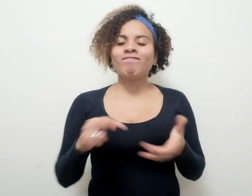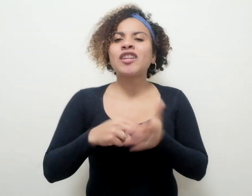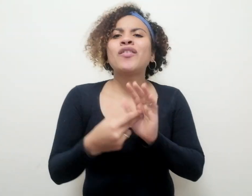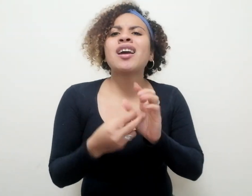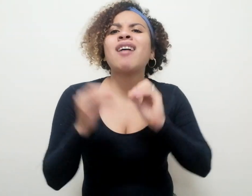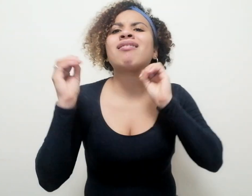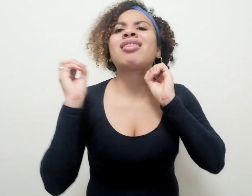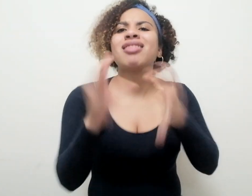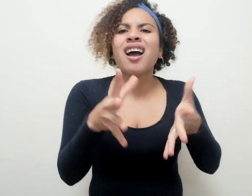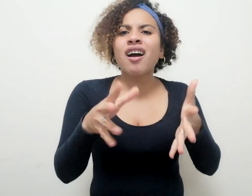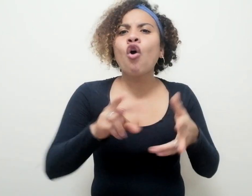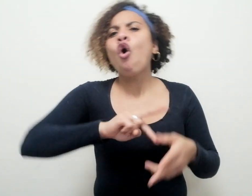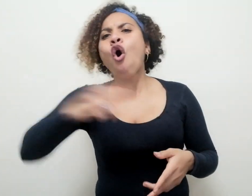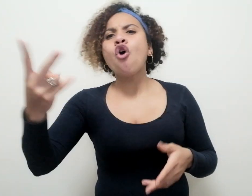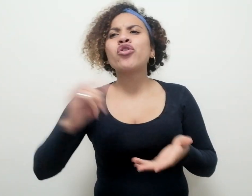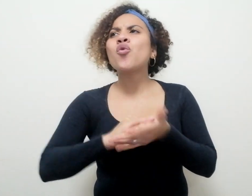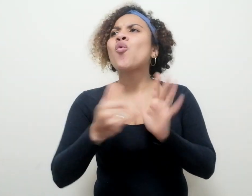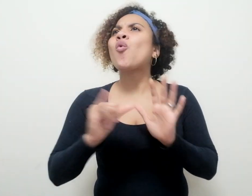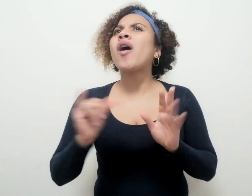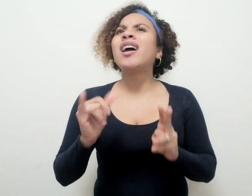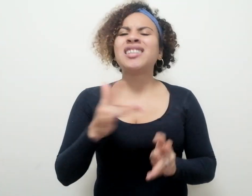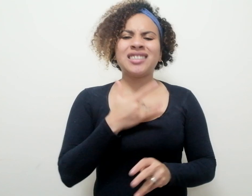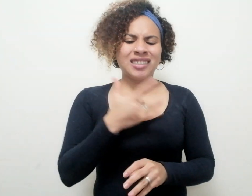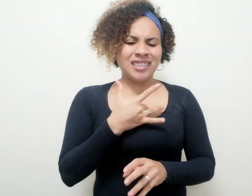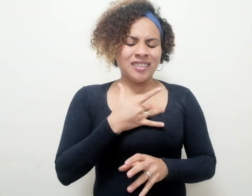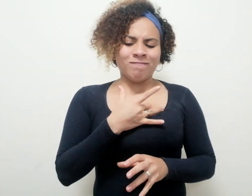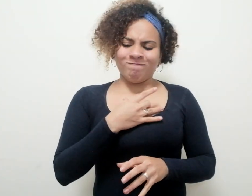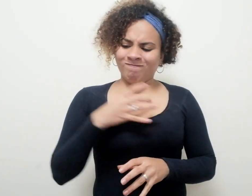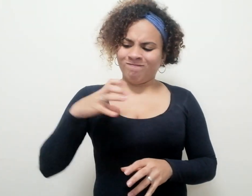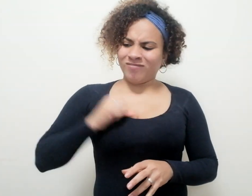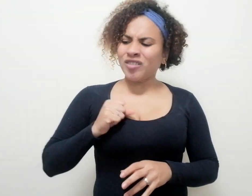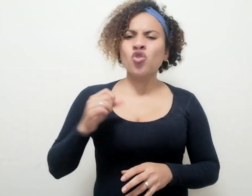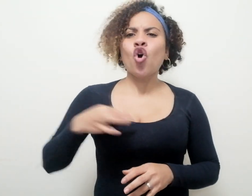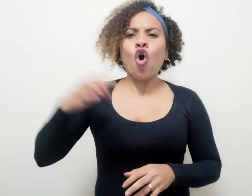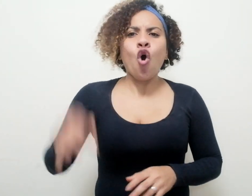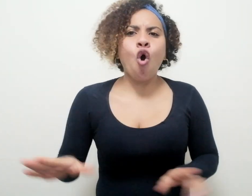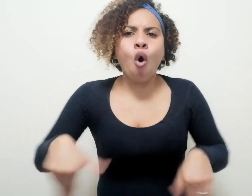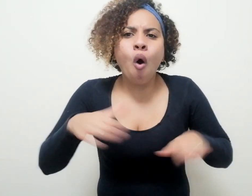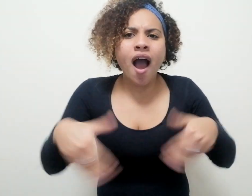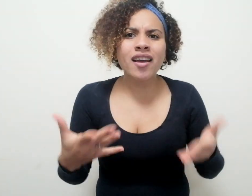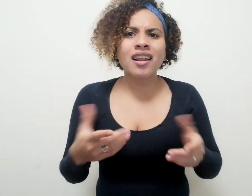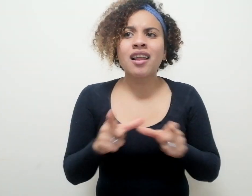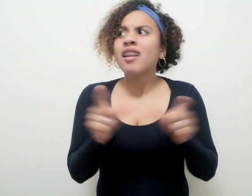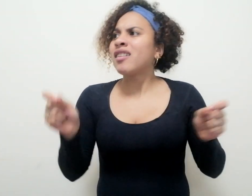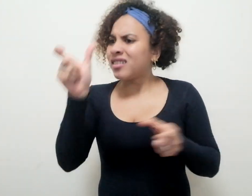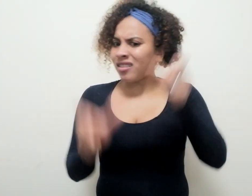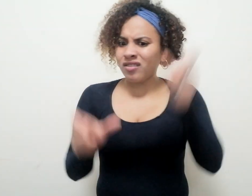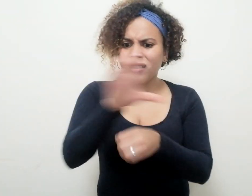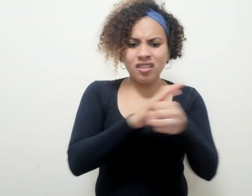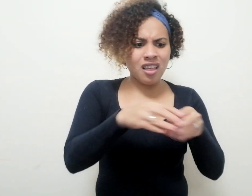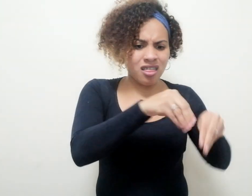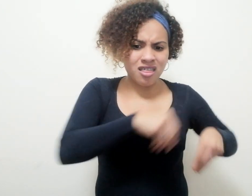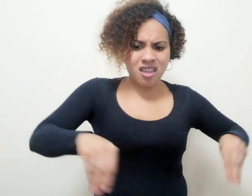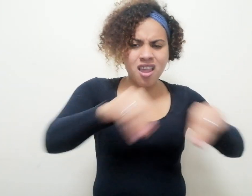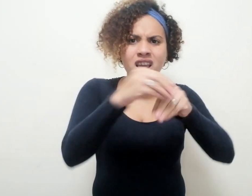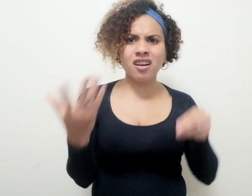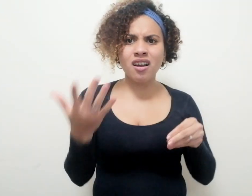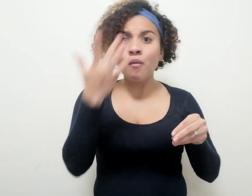otra itinerancia indigna, lejos de la ciudadanía de la tierra. Porque ocurre que solo los